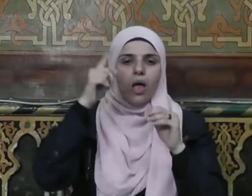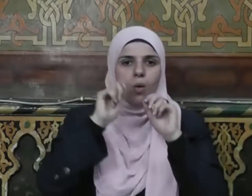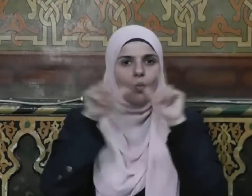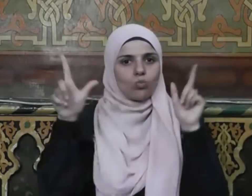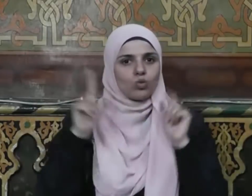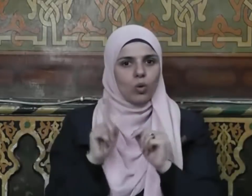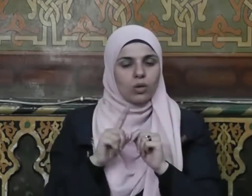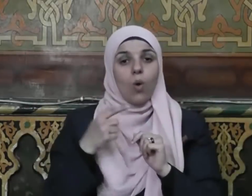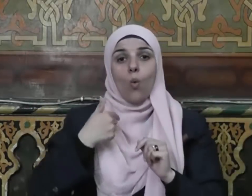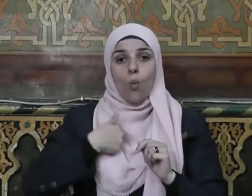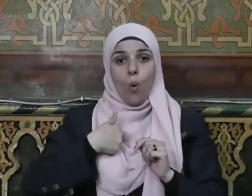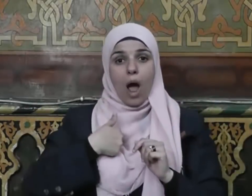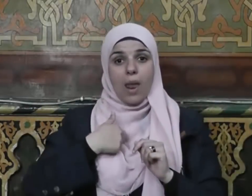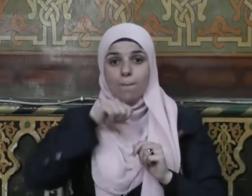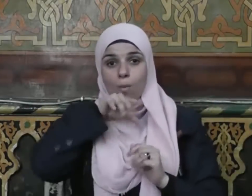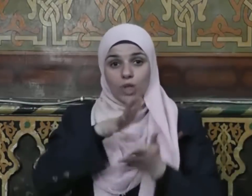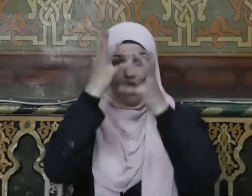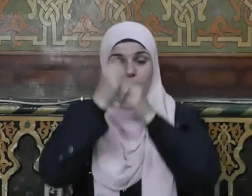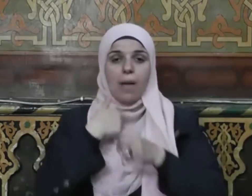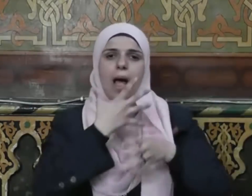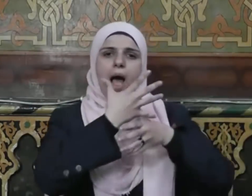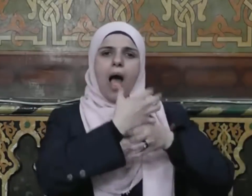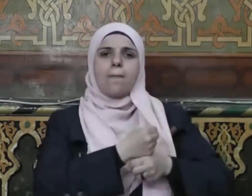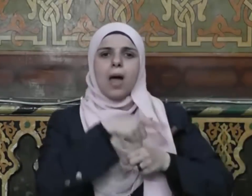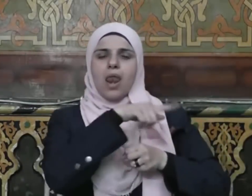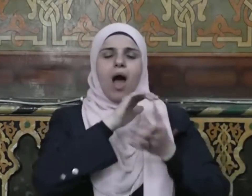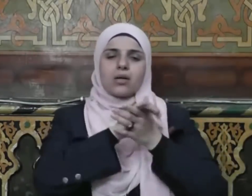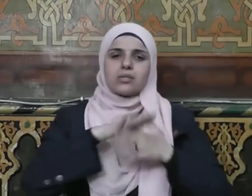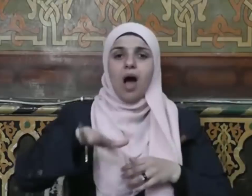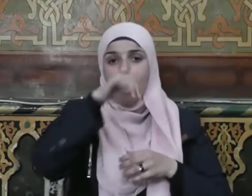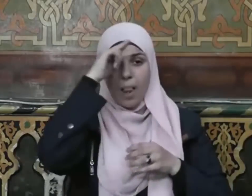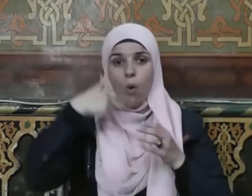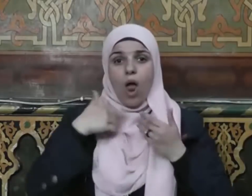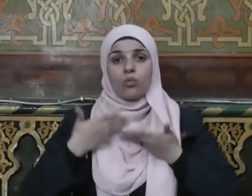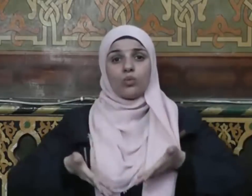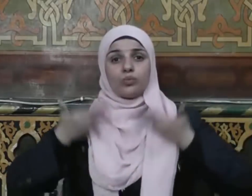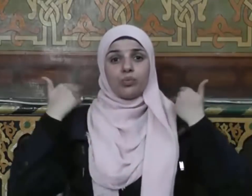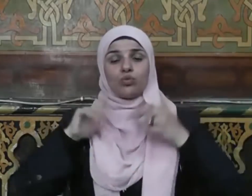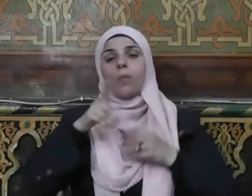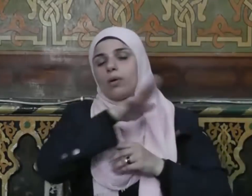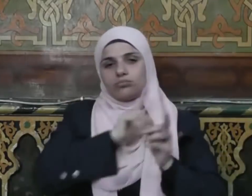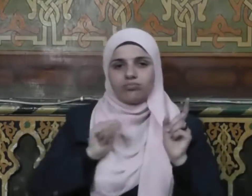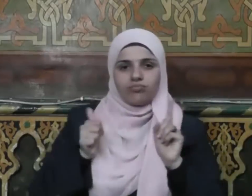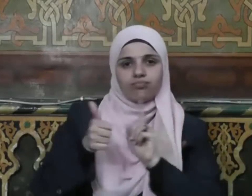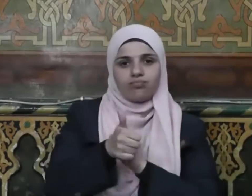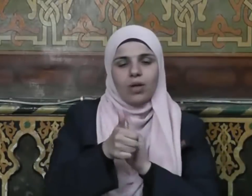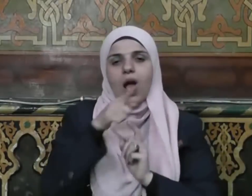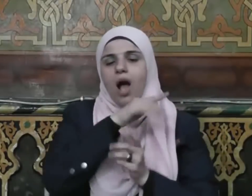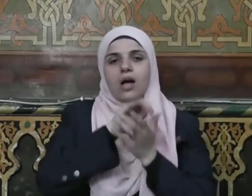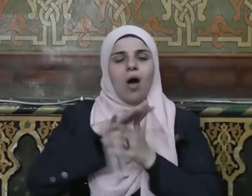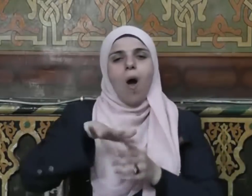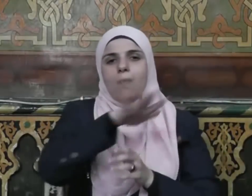وأنا أمنة لأصحابي فإذا ذهبت أتى أصحابي ما يوعدون